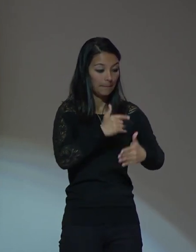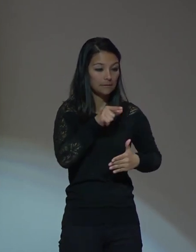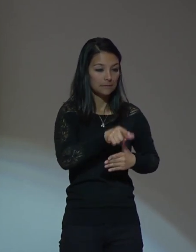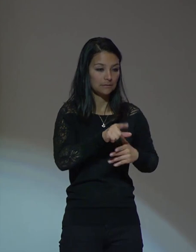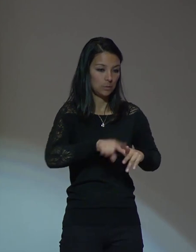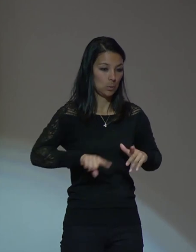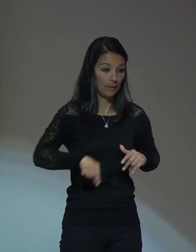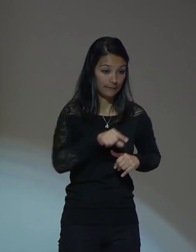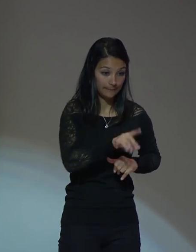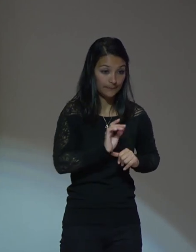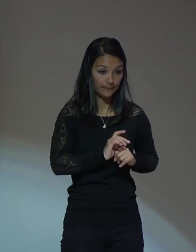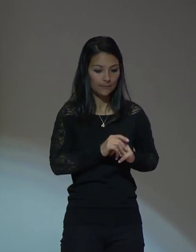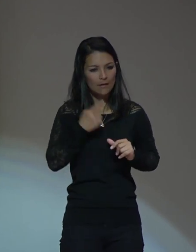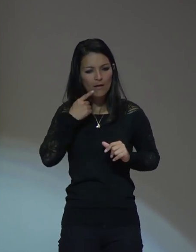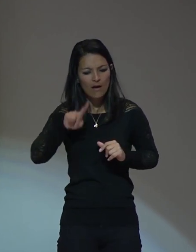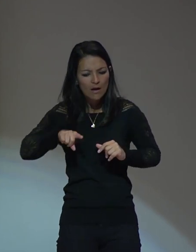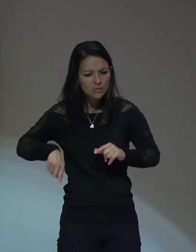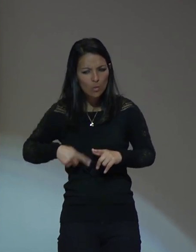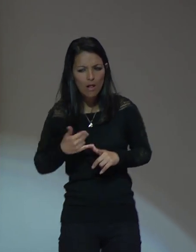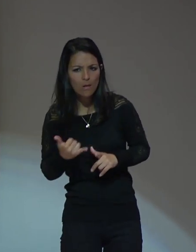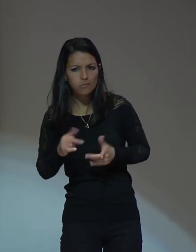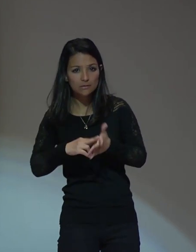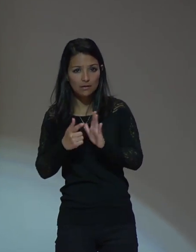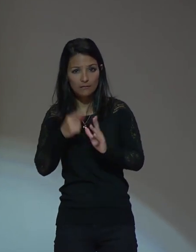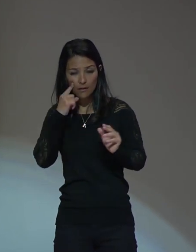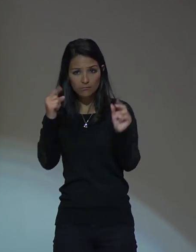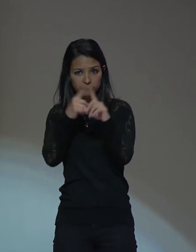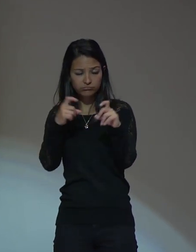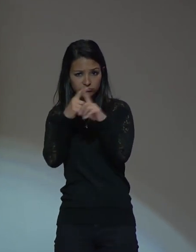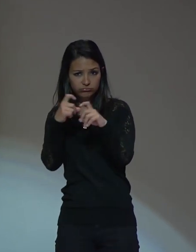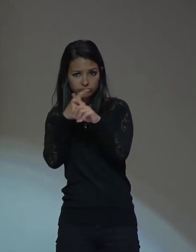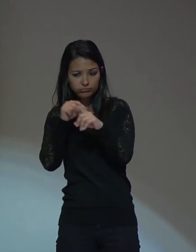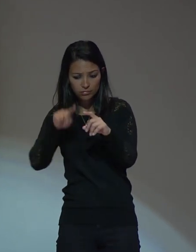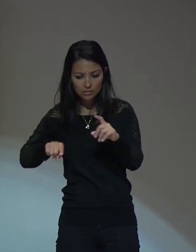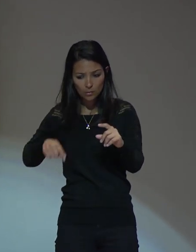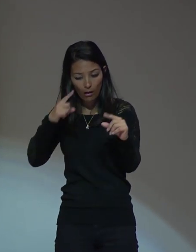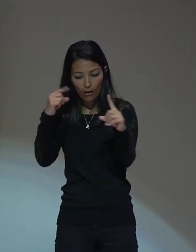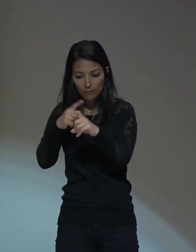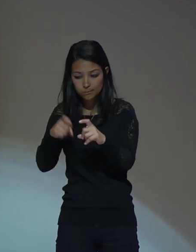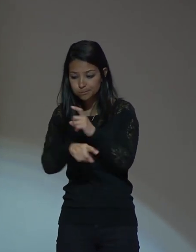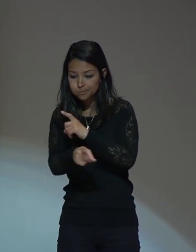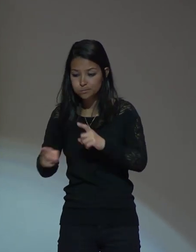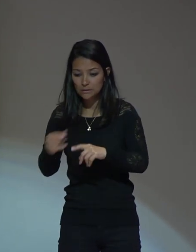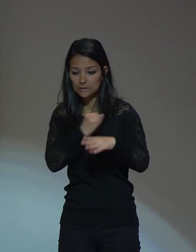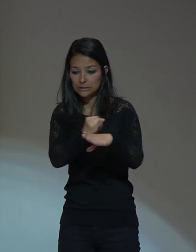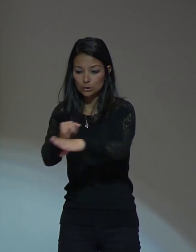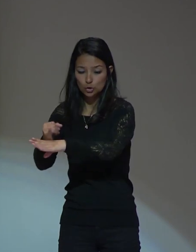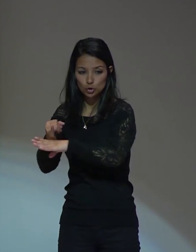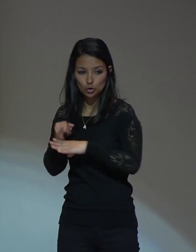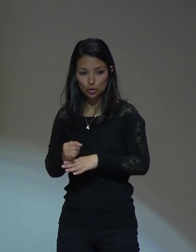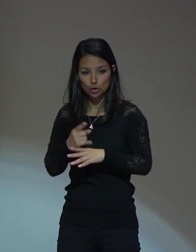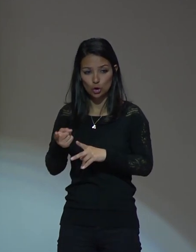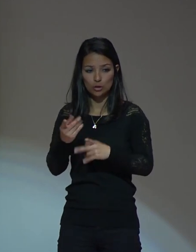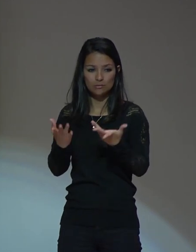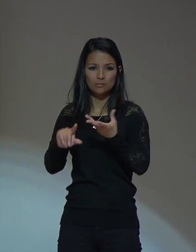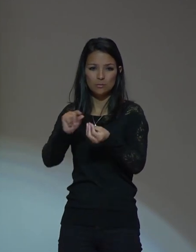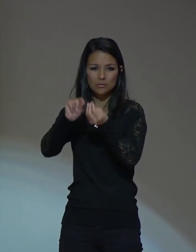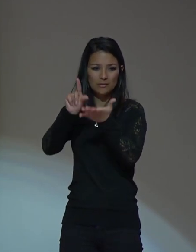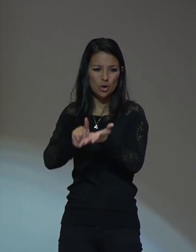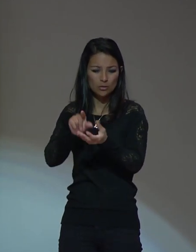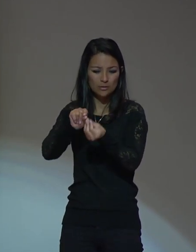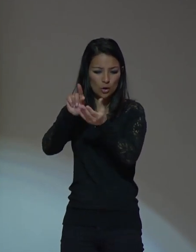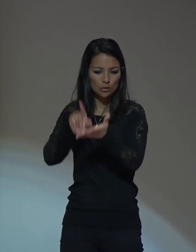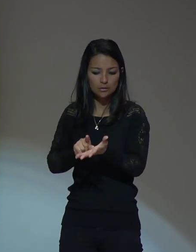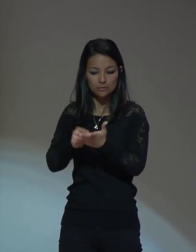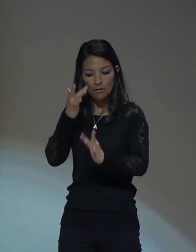Las escuelas no pueden ser analizadas como instituciones separadas del contexto al